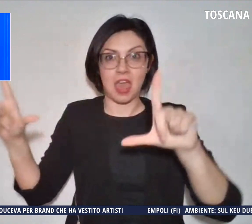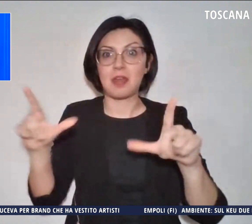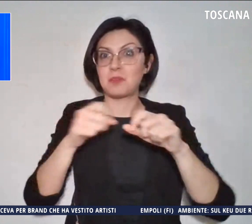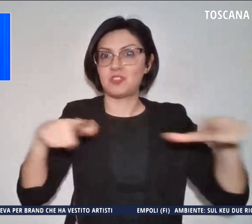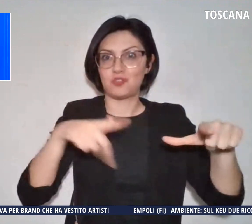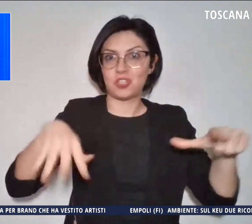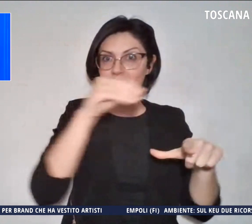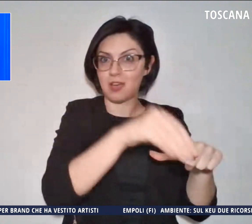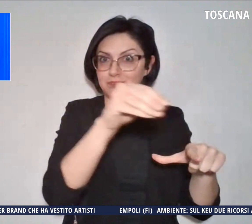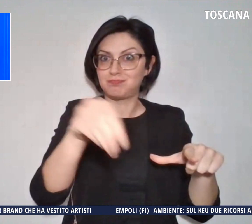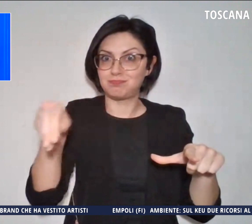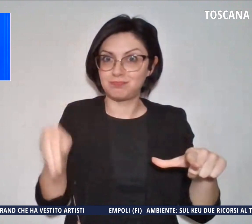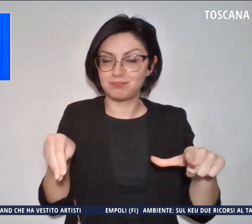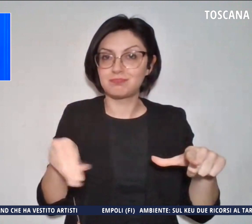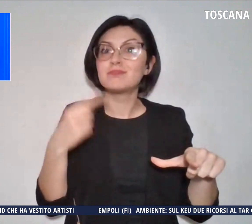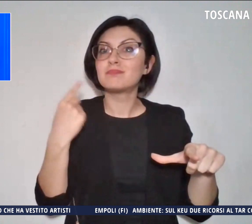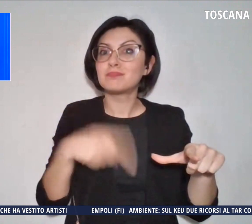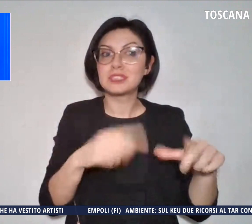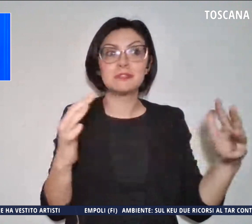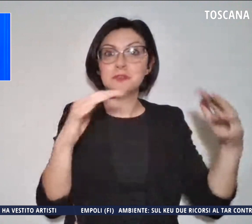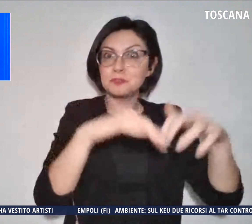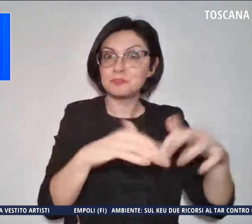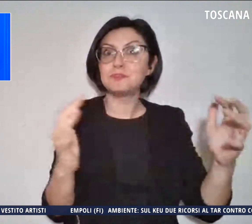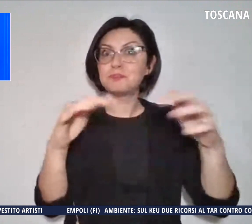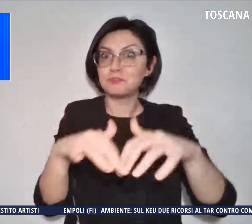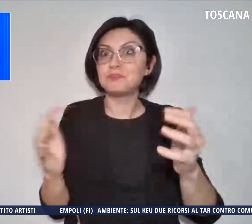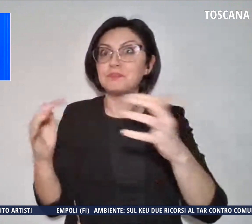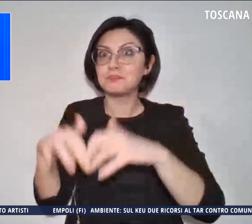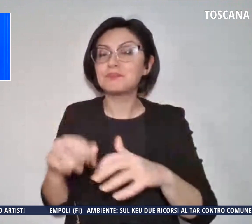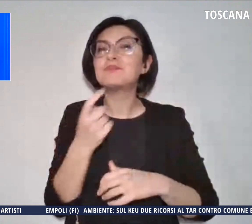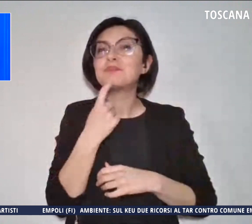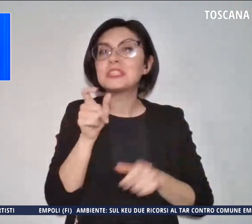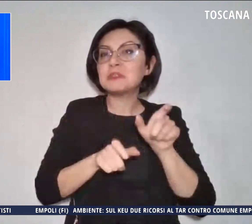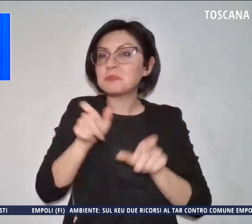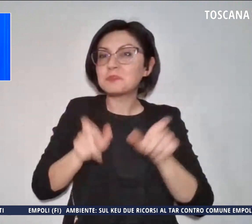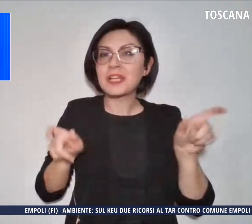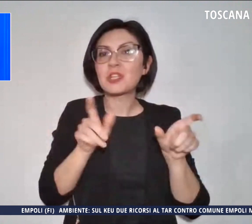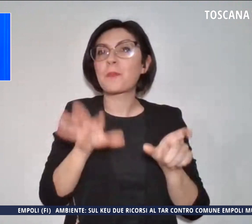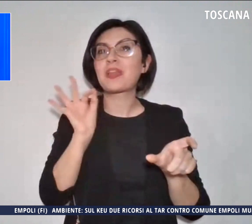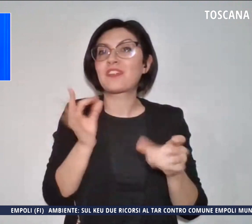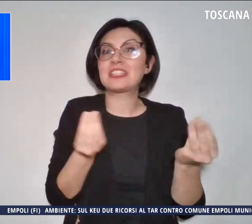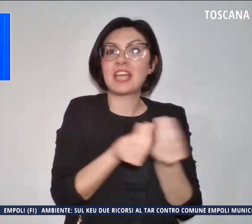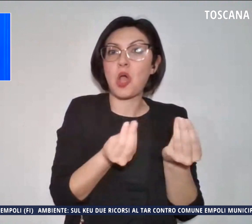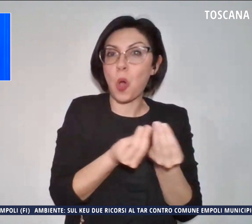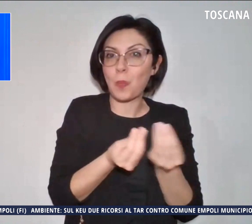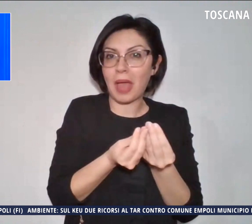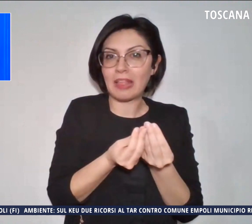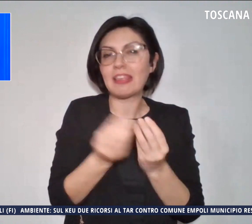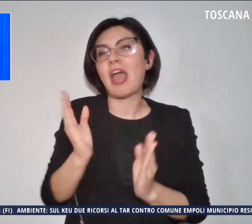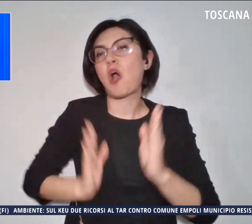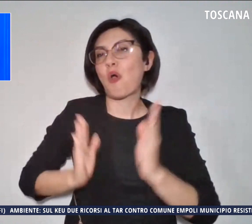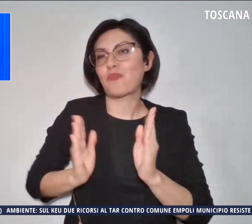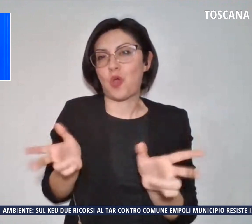Dove si raduneranno quelli che preferiscono la compagnia alla TV di casa, che invece